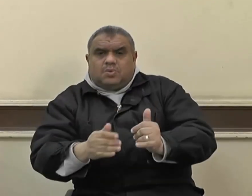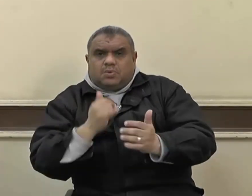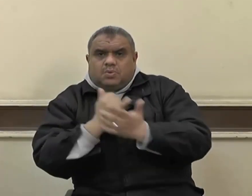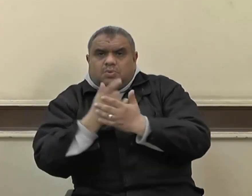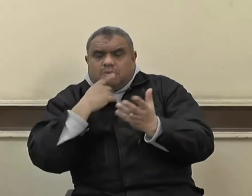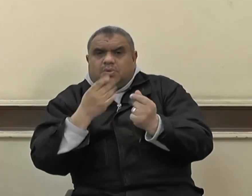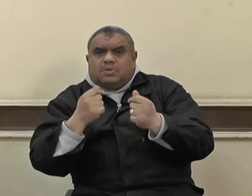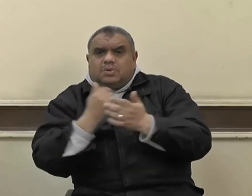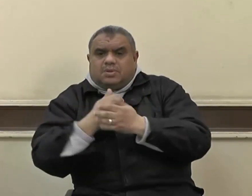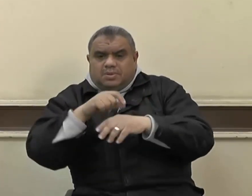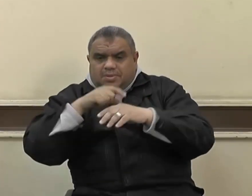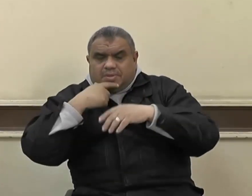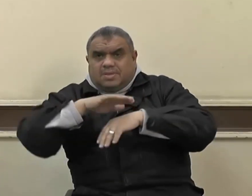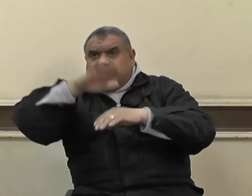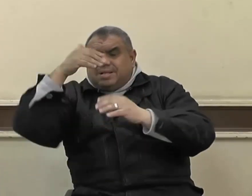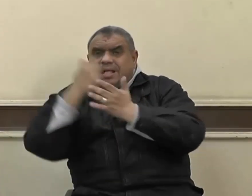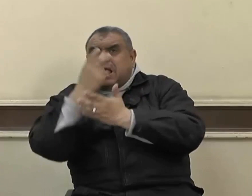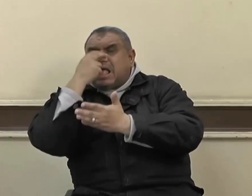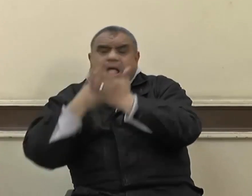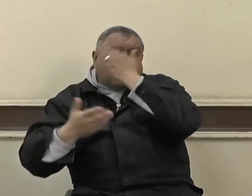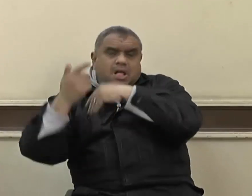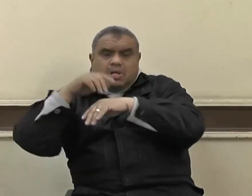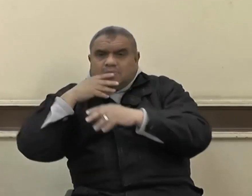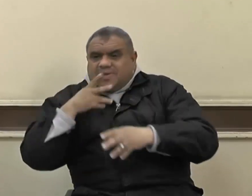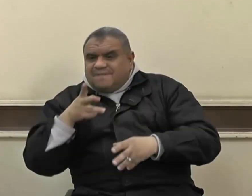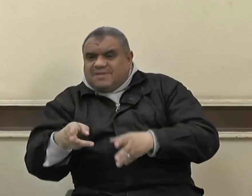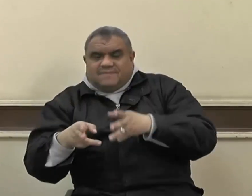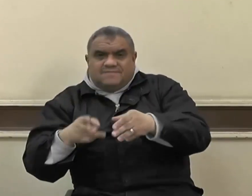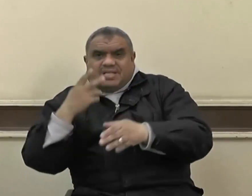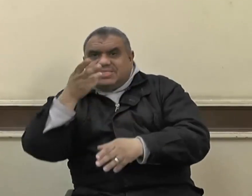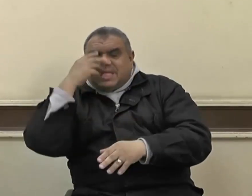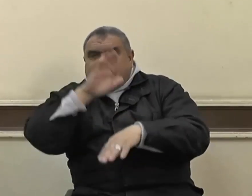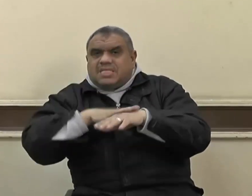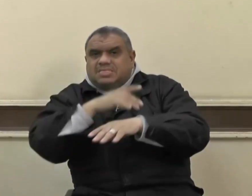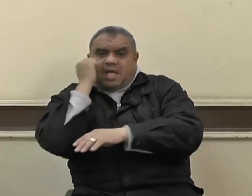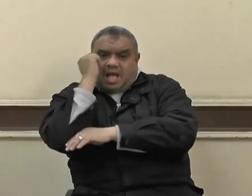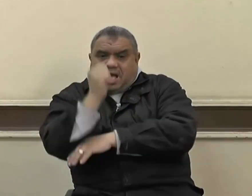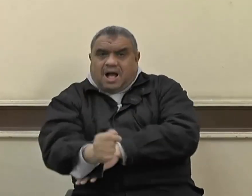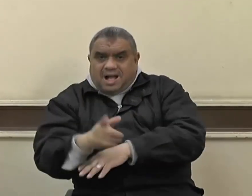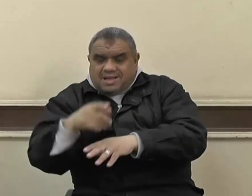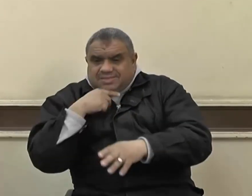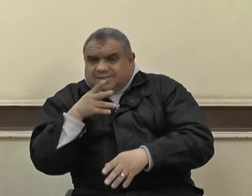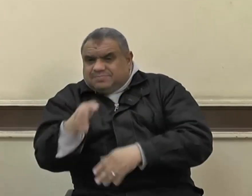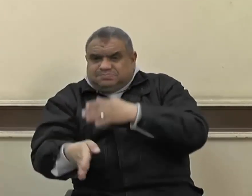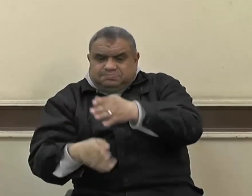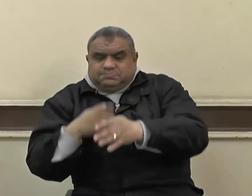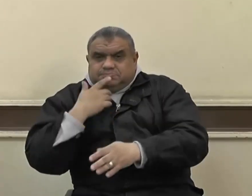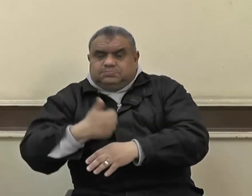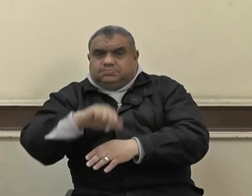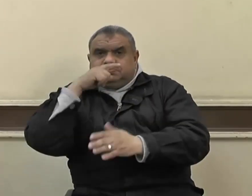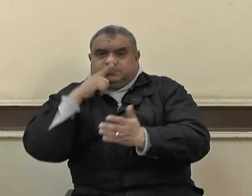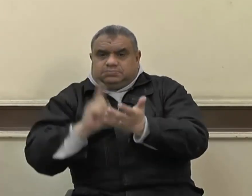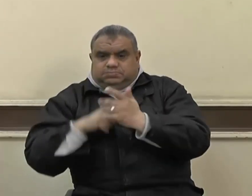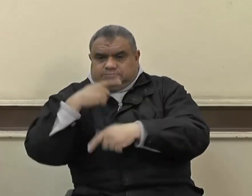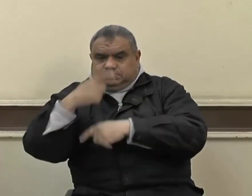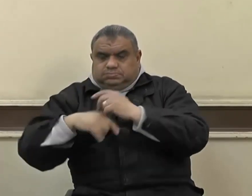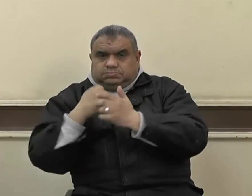صلى الله عليه وسلم بالتأديب والتعليم حتى صار أصغر قائد عسكري في التاريخ